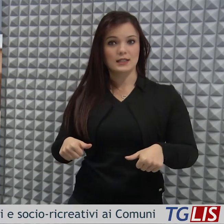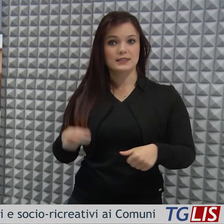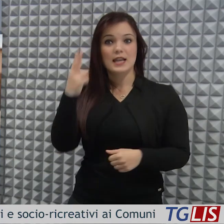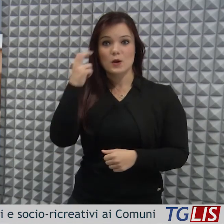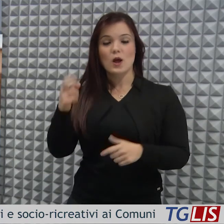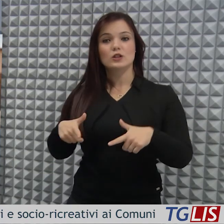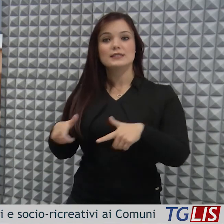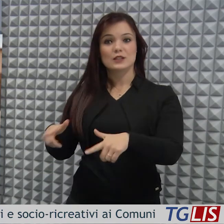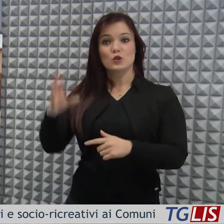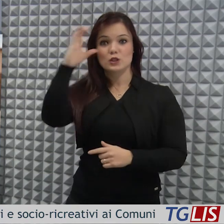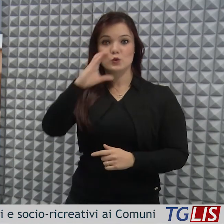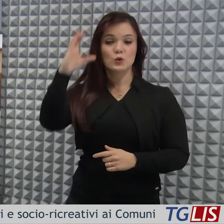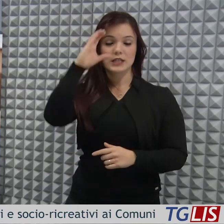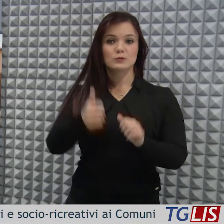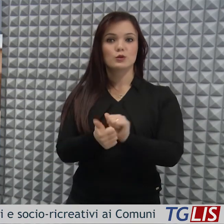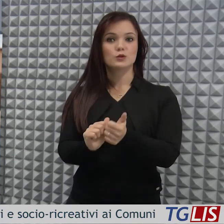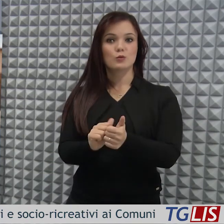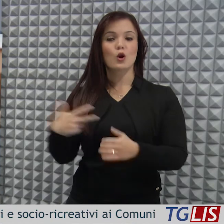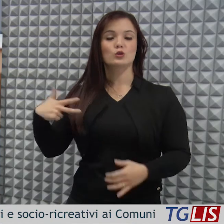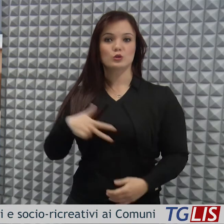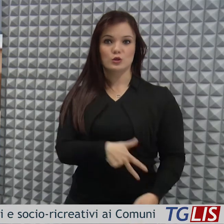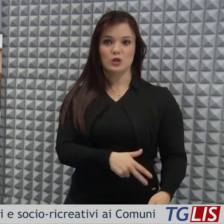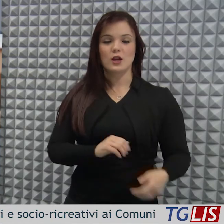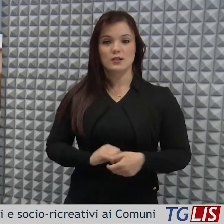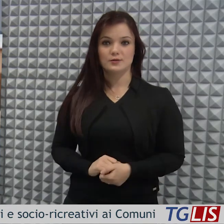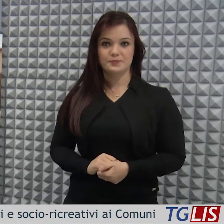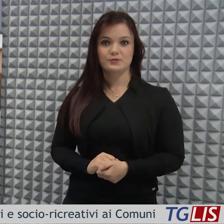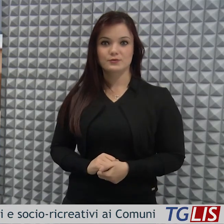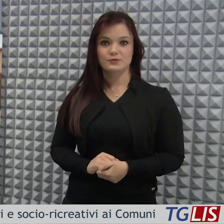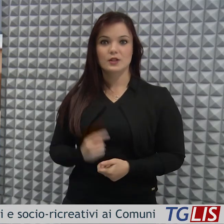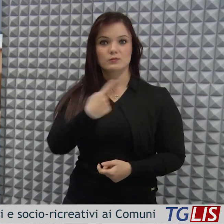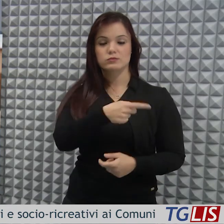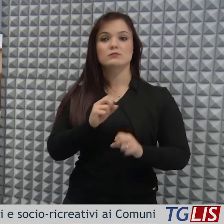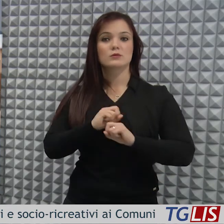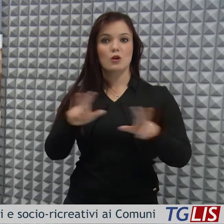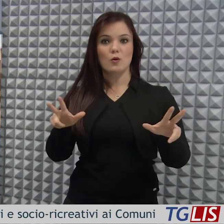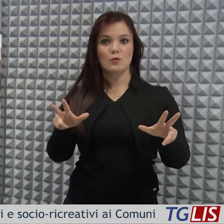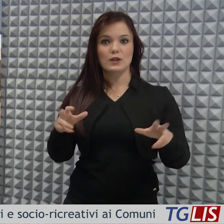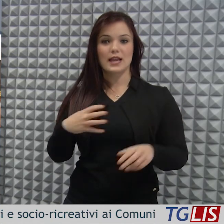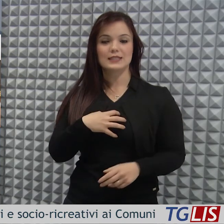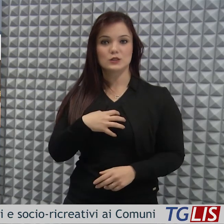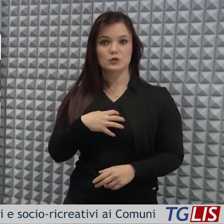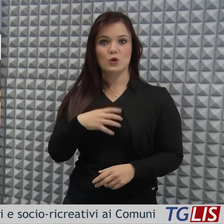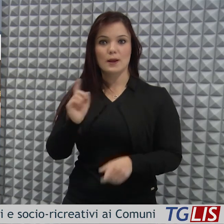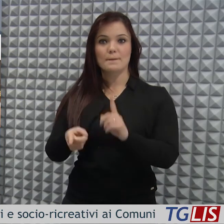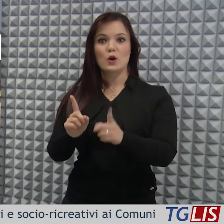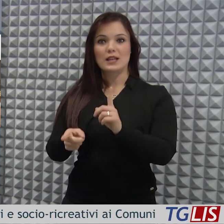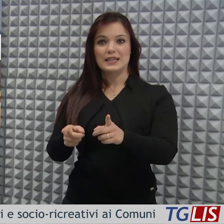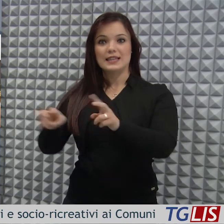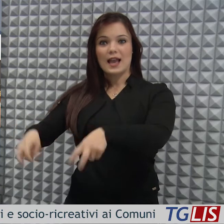utili in ambito turistico, sportivo e sociale. Lo comunica l'assessore alle